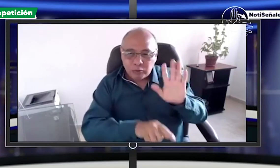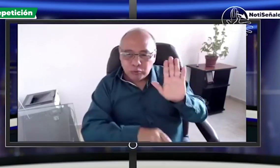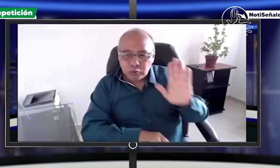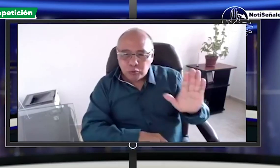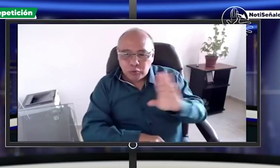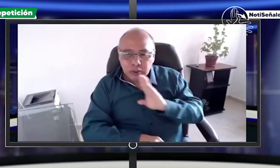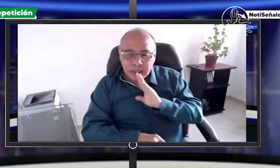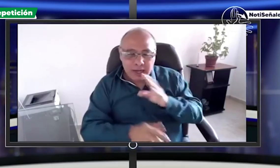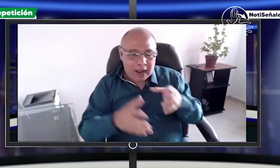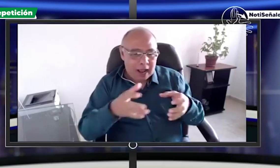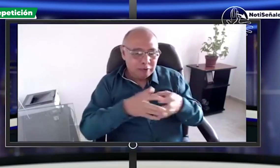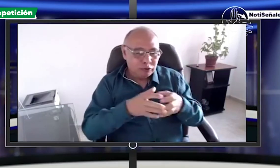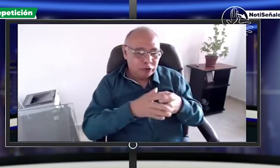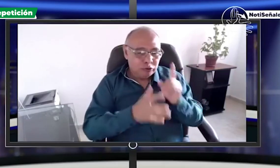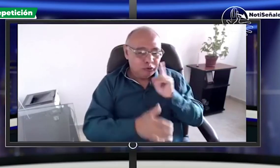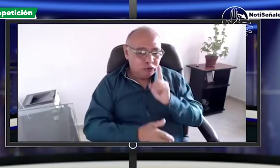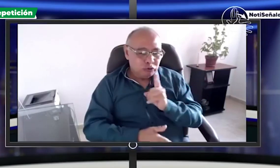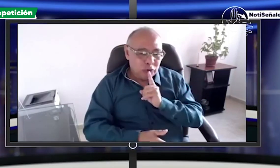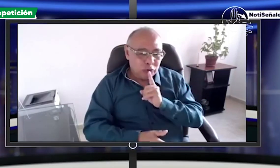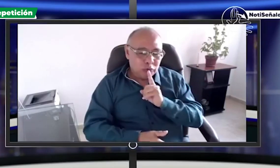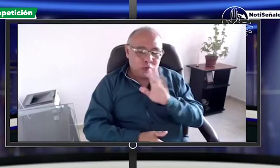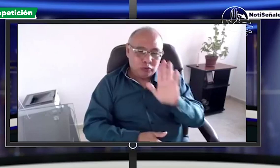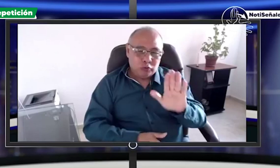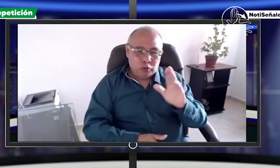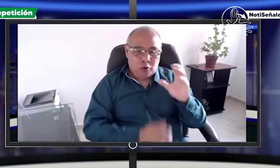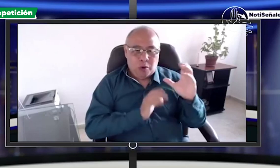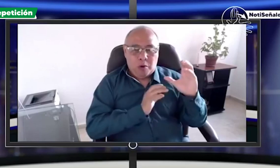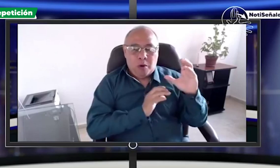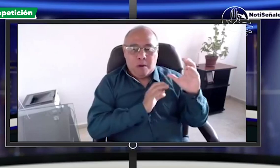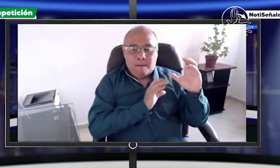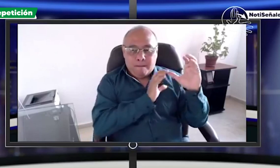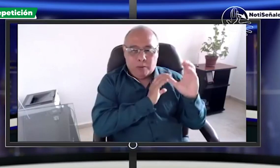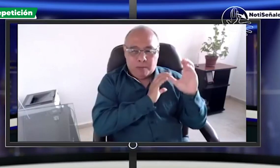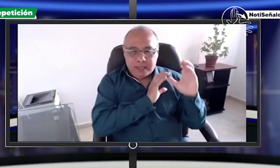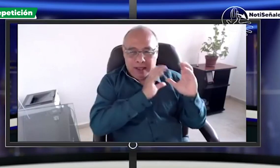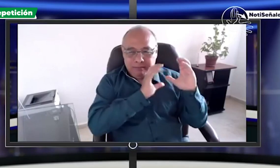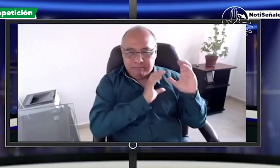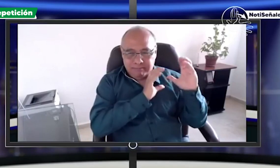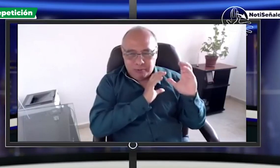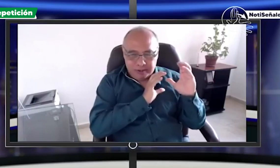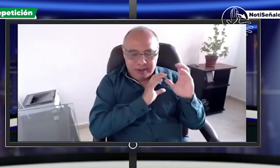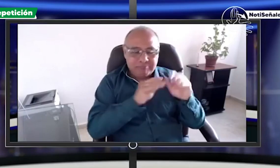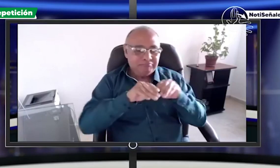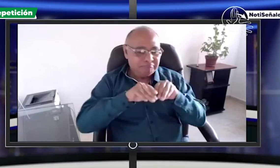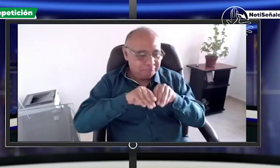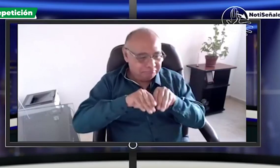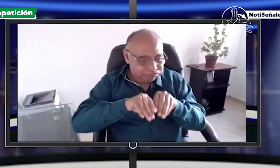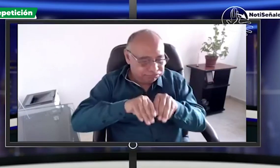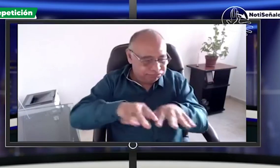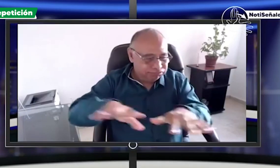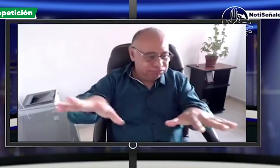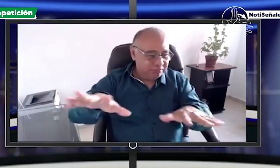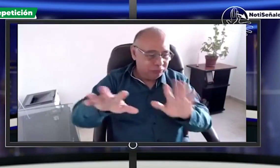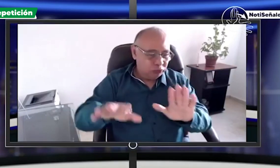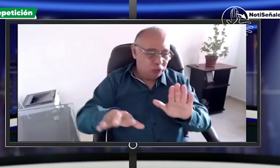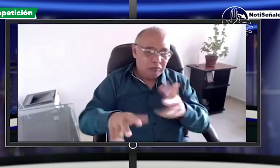de Noticias Señales nosotros mostramos un video de ASOPESOR la asociación de personas sordas de Popayán